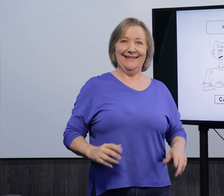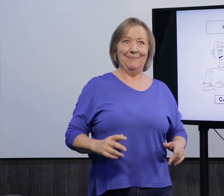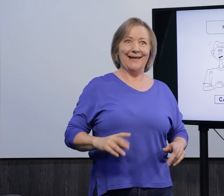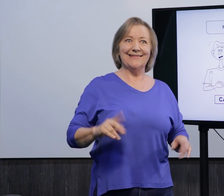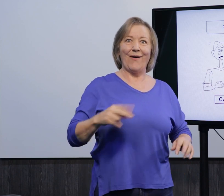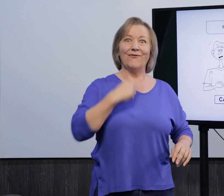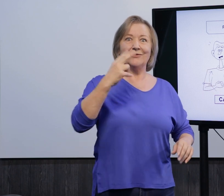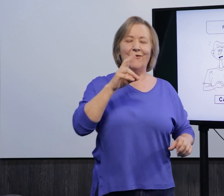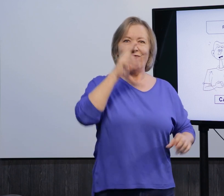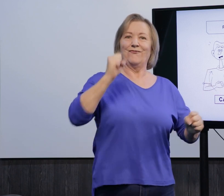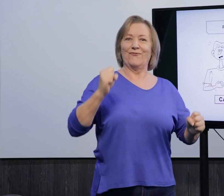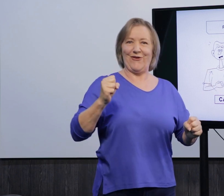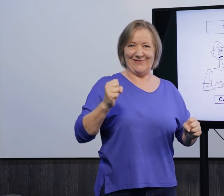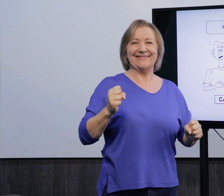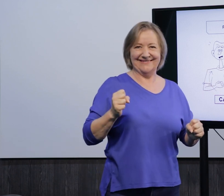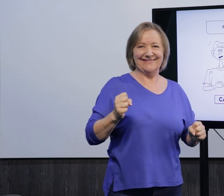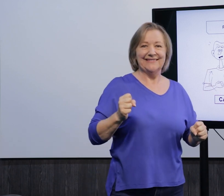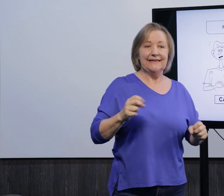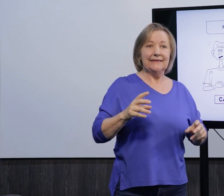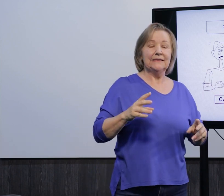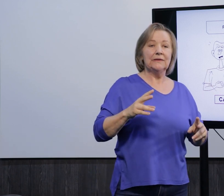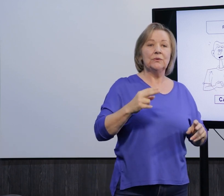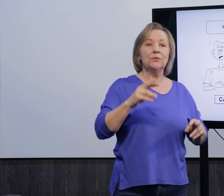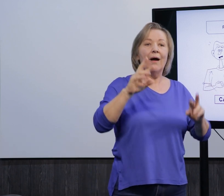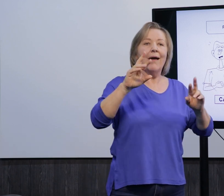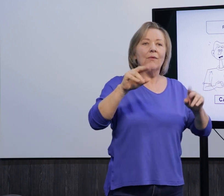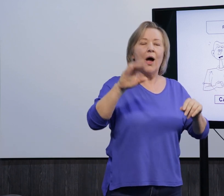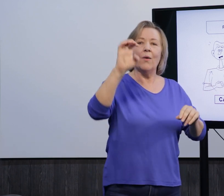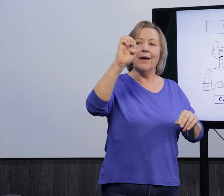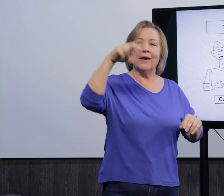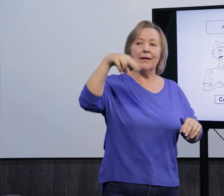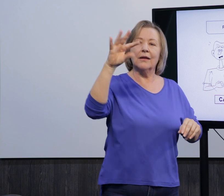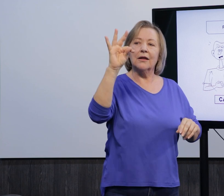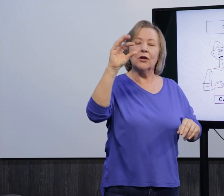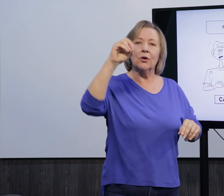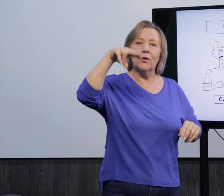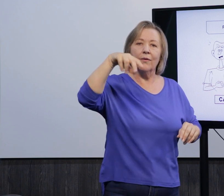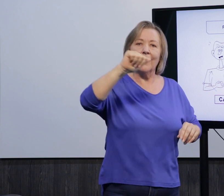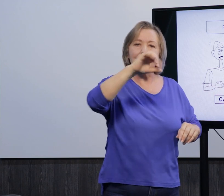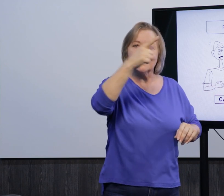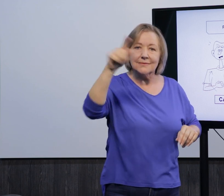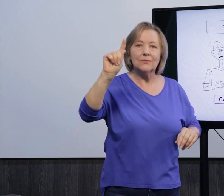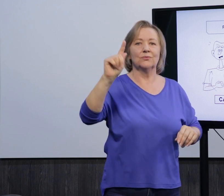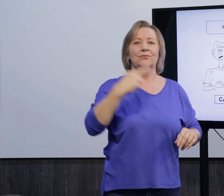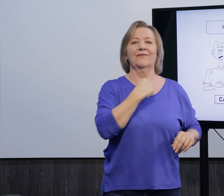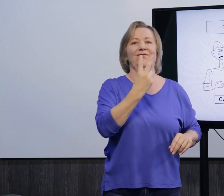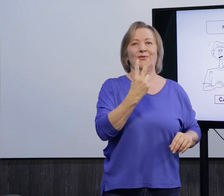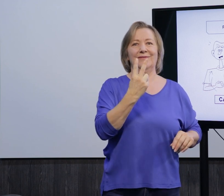ela é bonita, né, então, como se eu estivesse entonando a minha voz, né, colocando ênfase na minha voz, né, a entonação